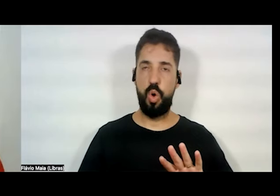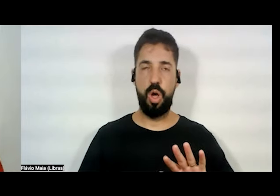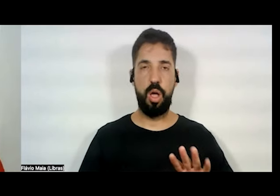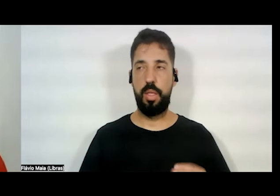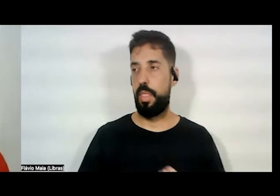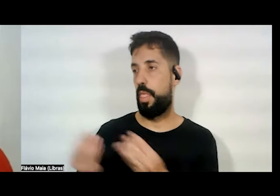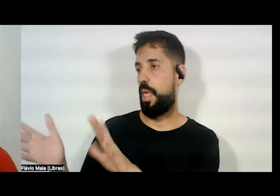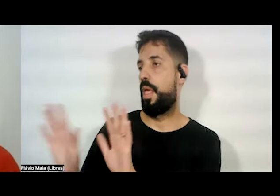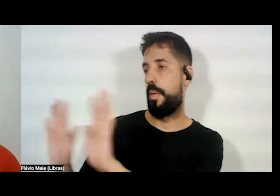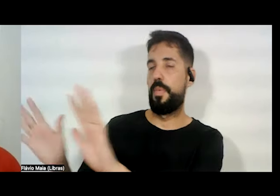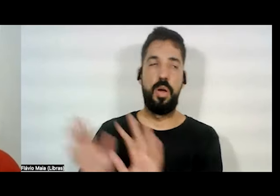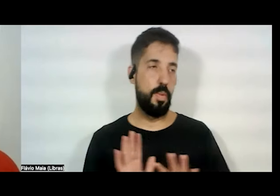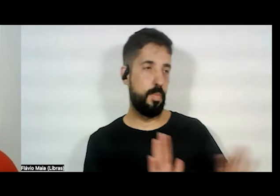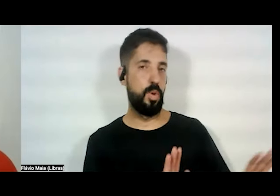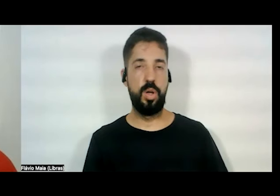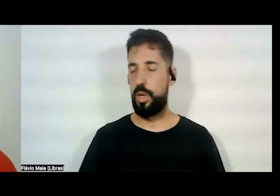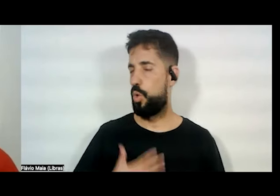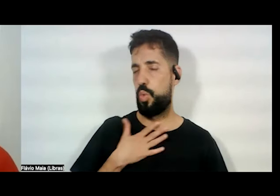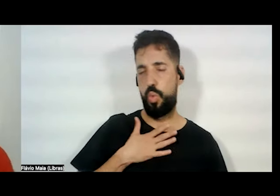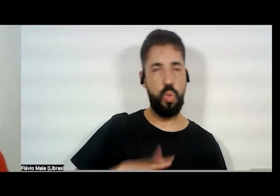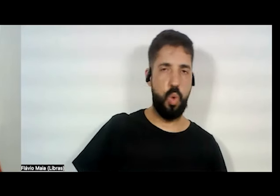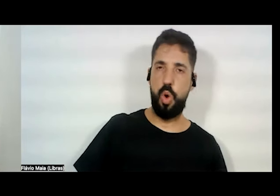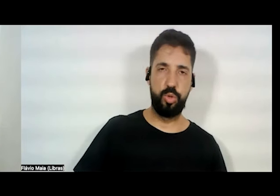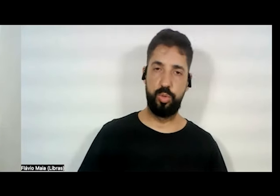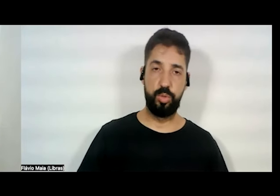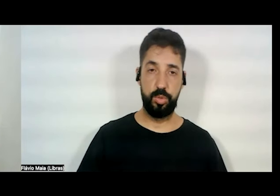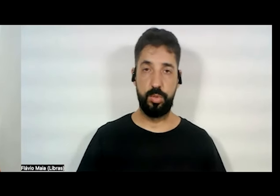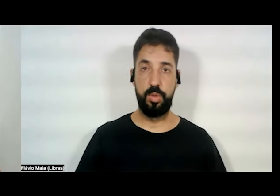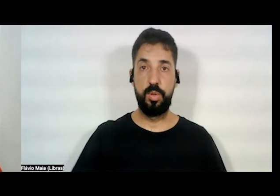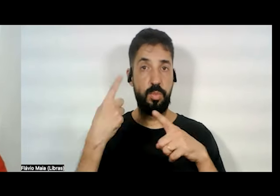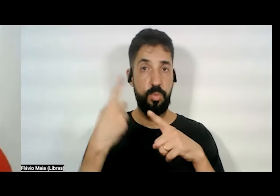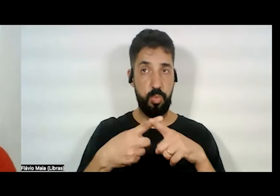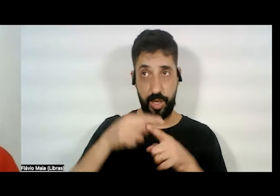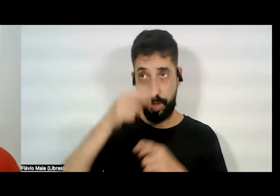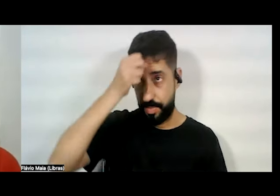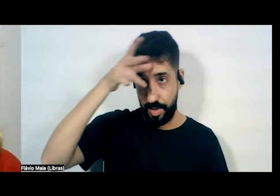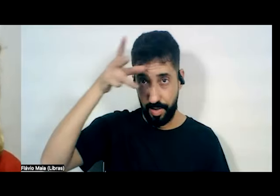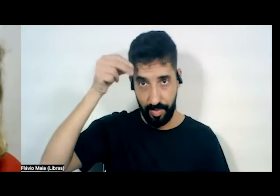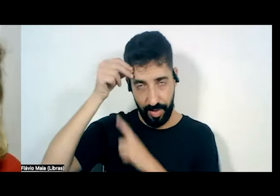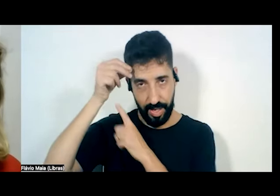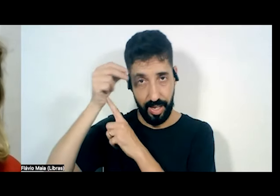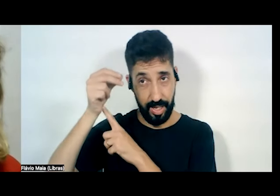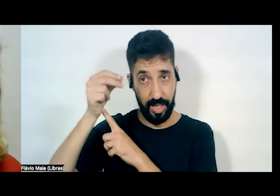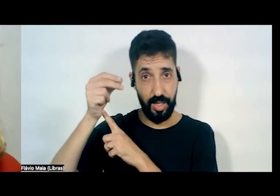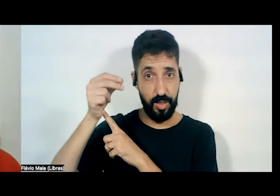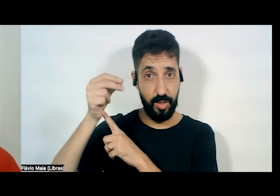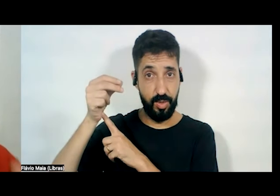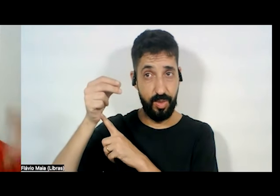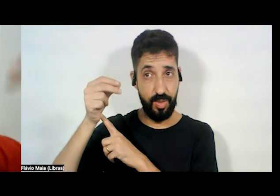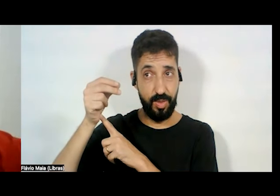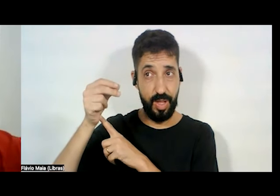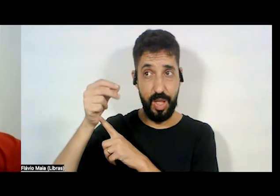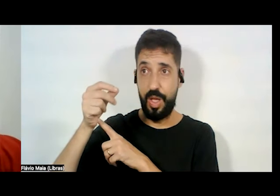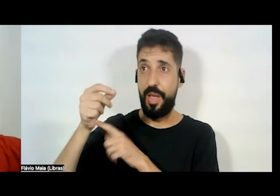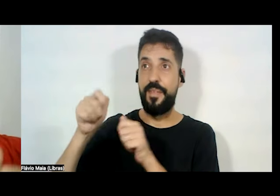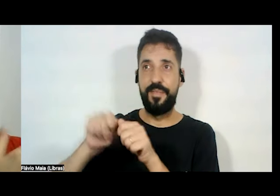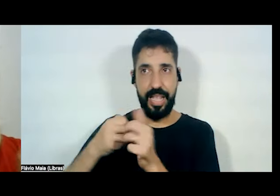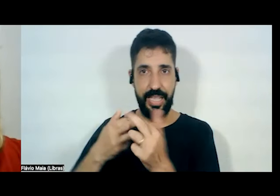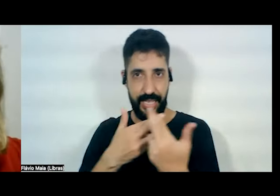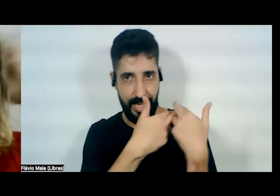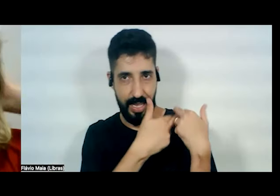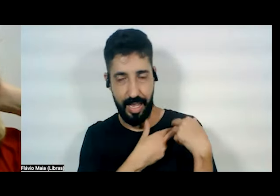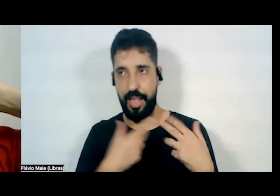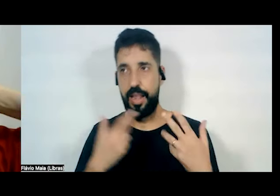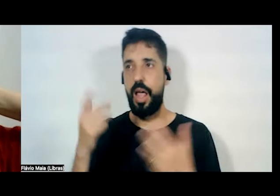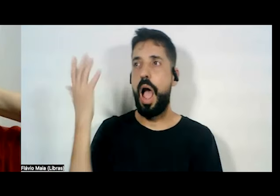o vídeo para vocês, eu não gosto de jogo de empurra, porque o prefeito, ao invés de ele fazer a parte dele, que é podar as árvores,